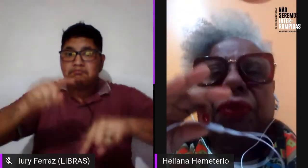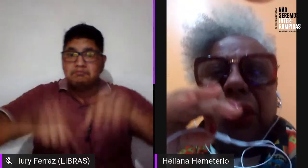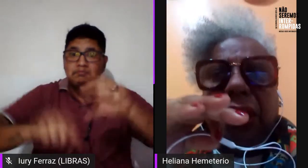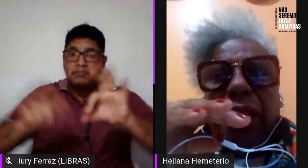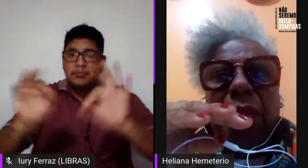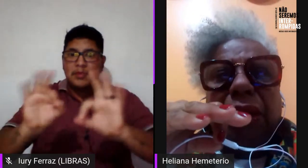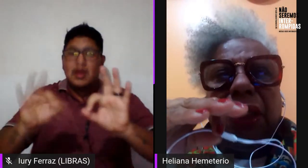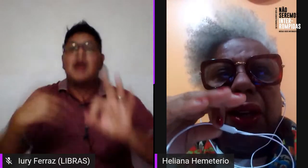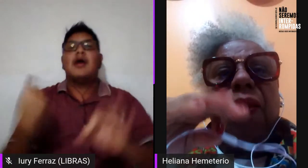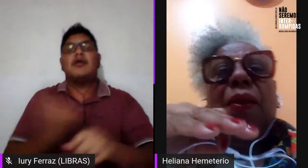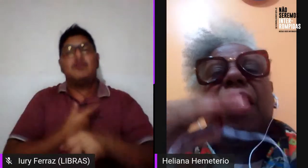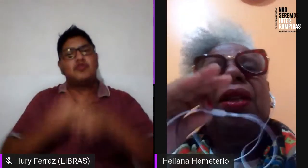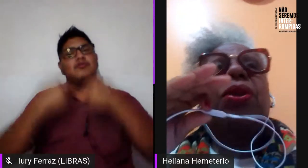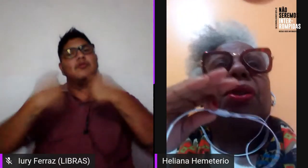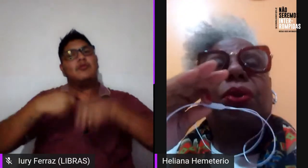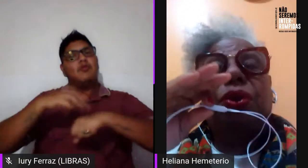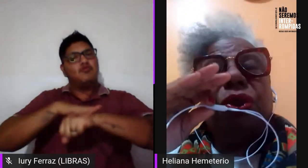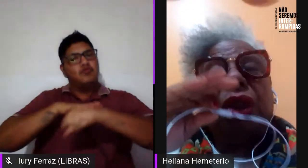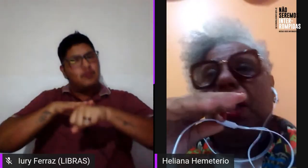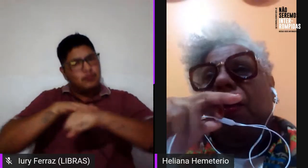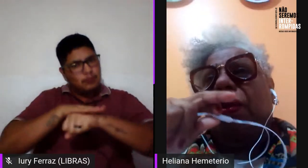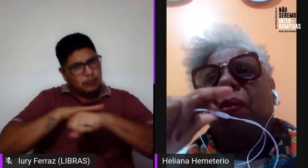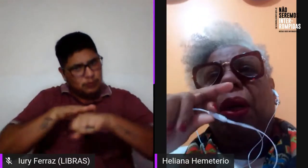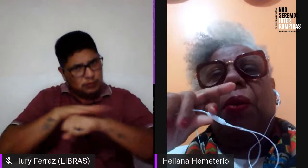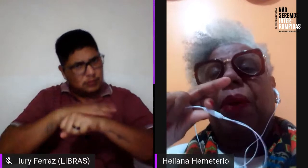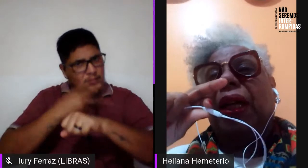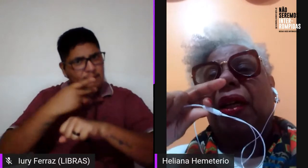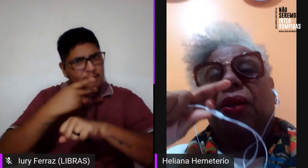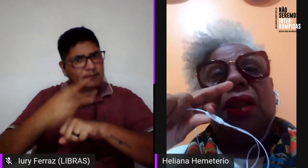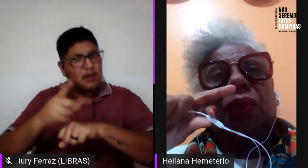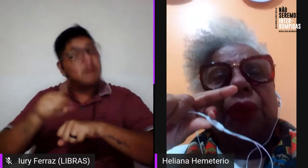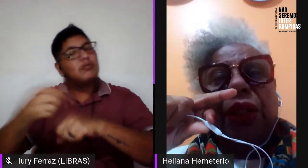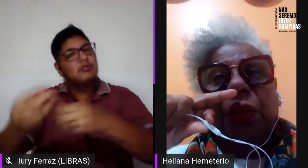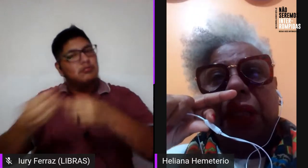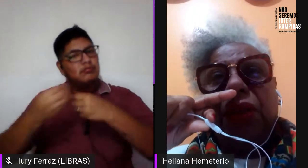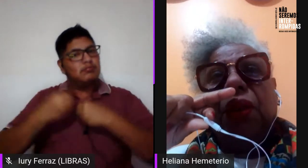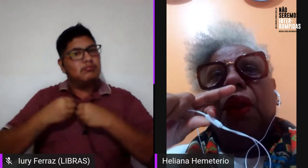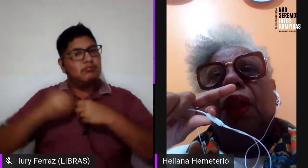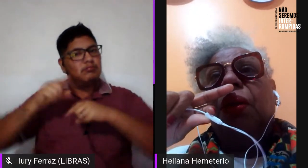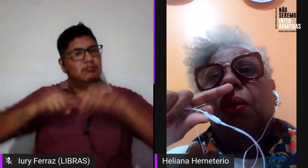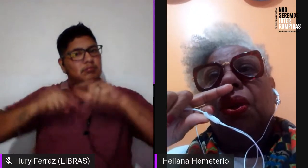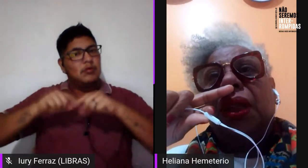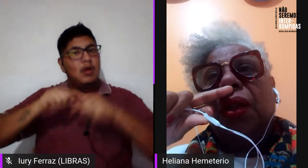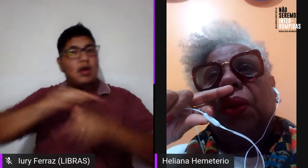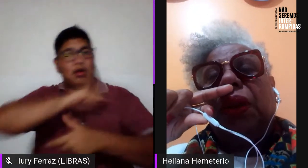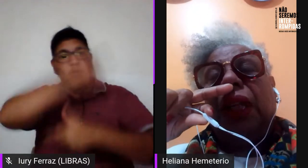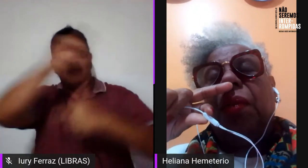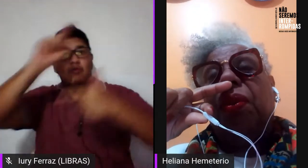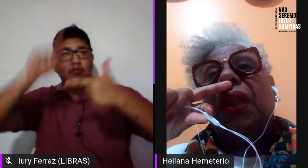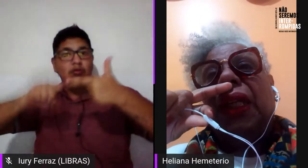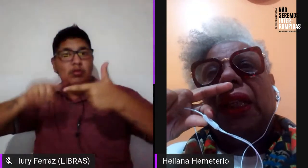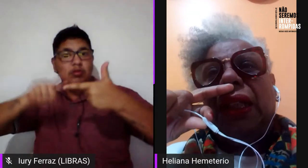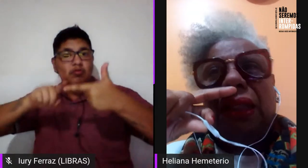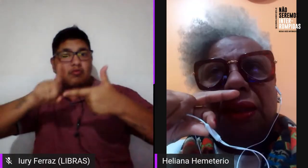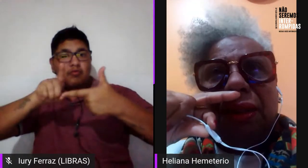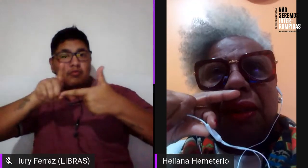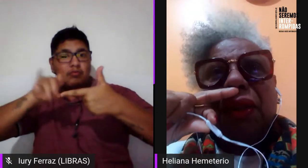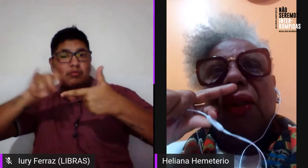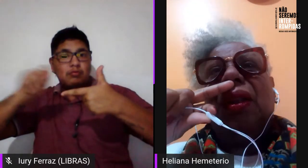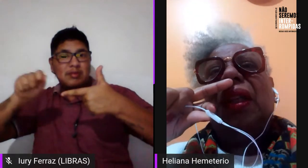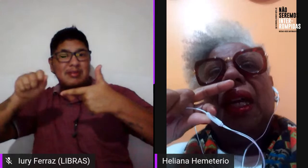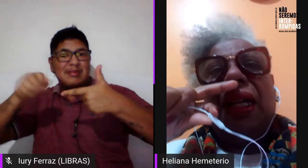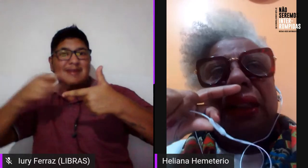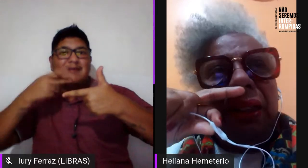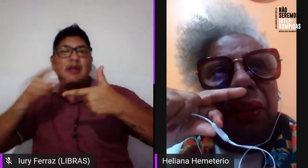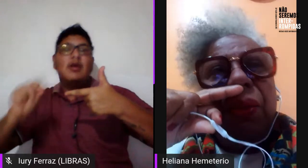falar, e foi entregue o material. E no segundo dia, uma companheira nossa, infelizmente, usa o termo neguinhas.